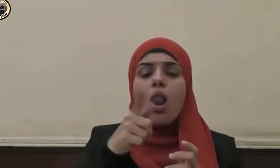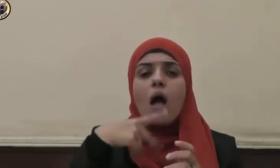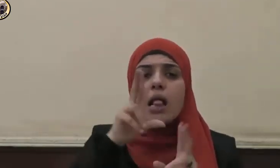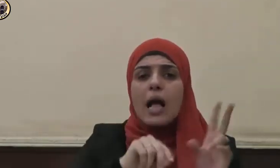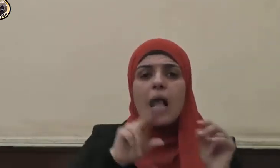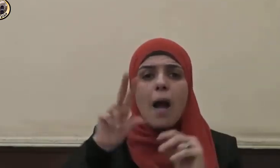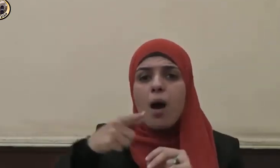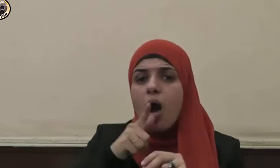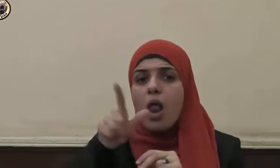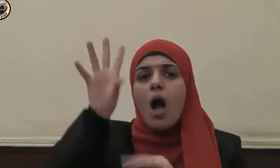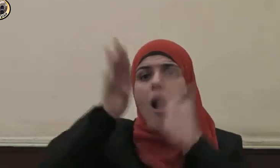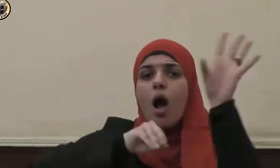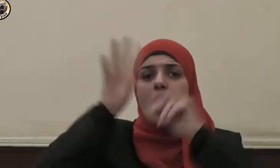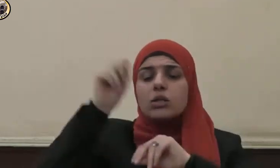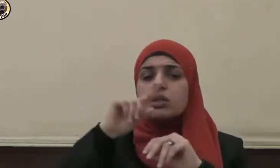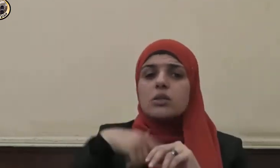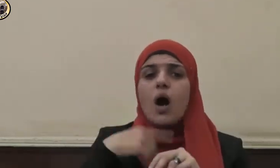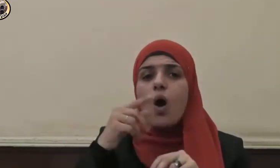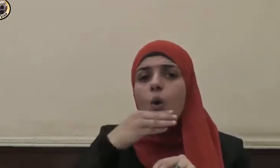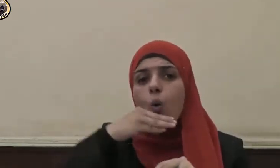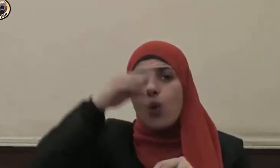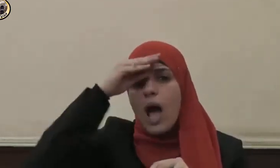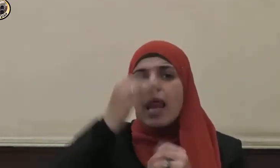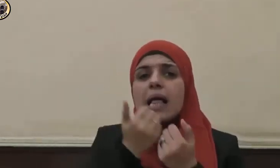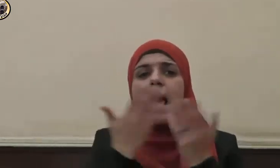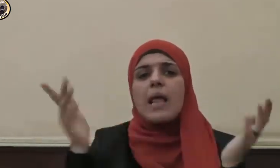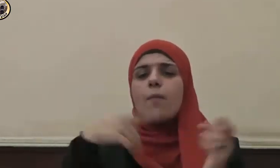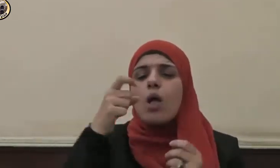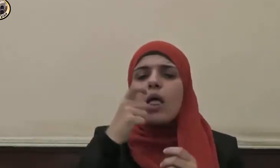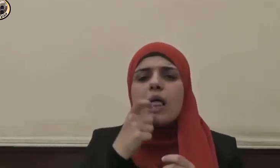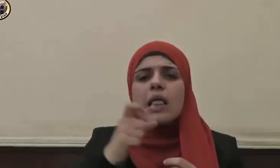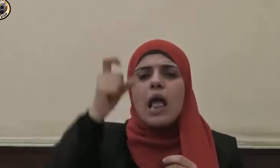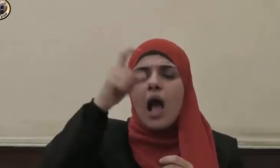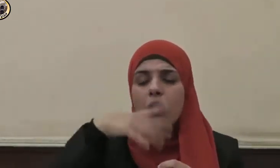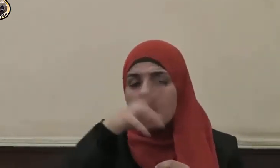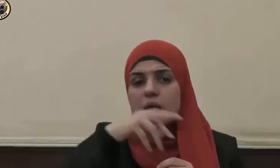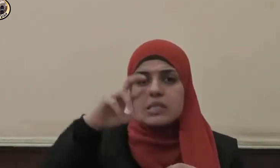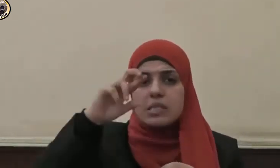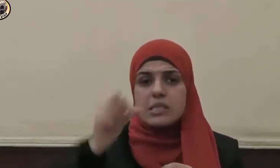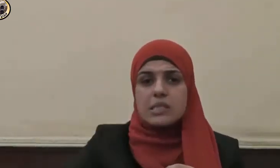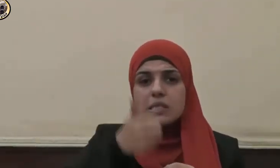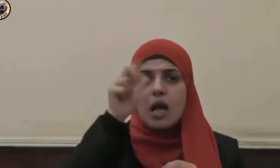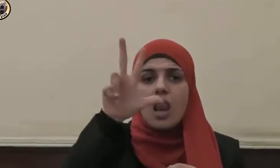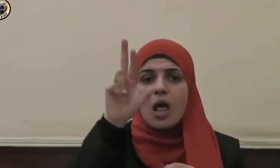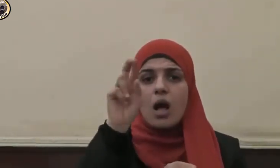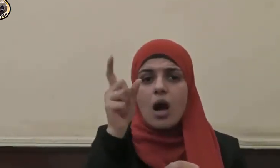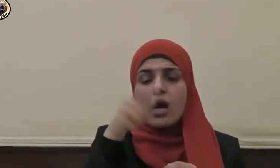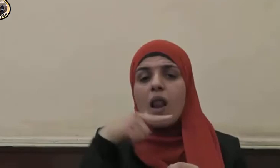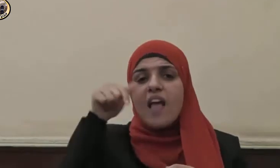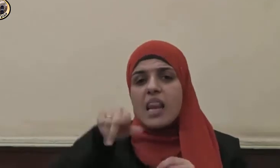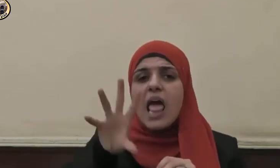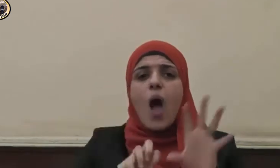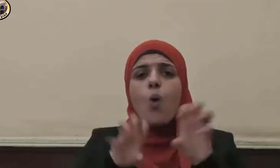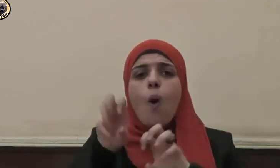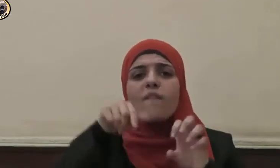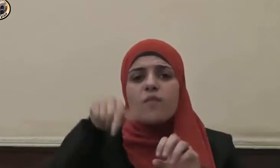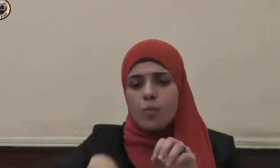القرآن الكريم يا ذا القرنين إن يأجوج ومأجوج مفسدون في الأرض